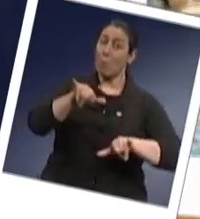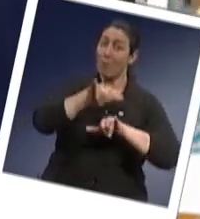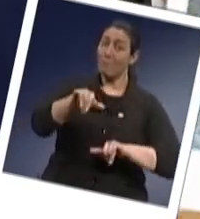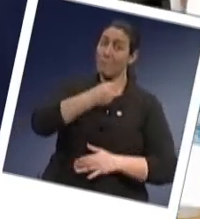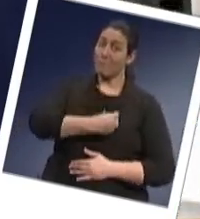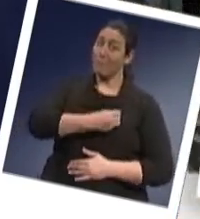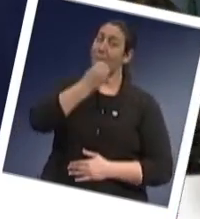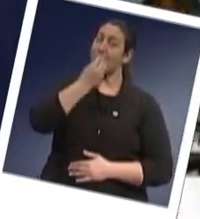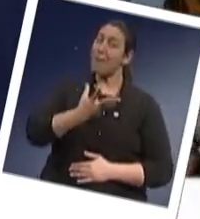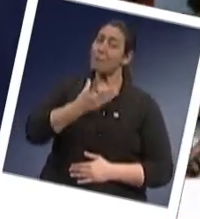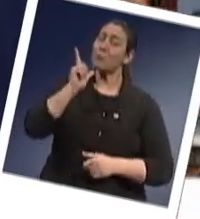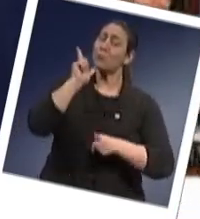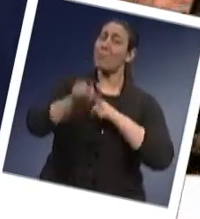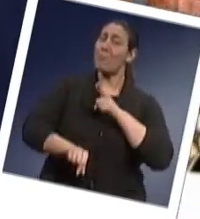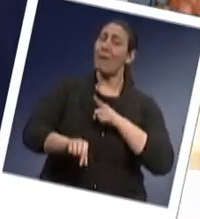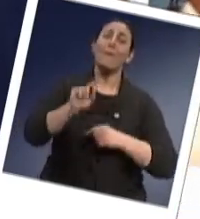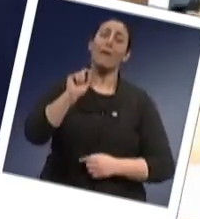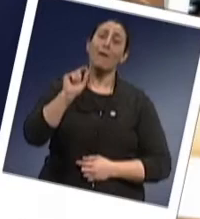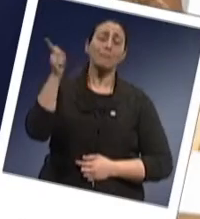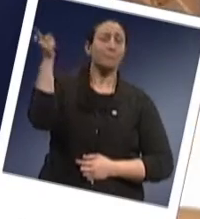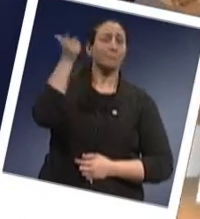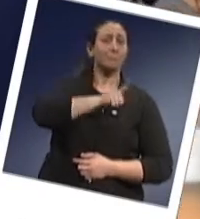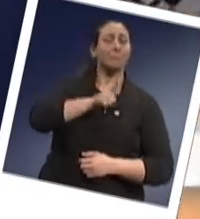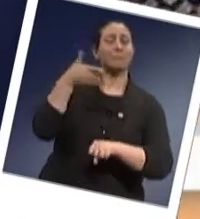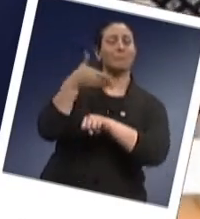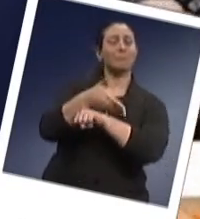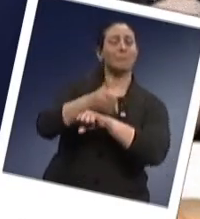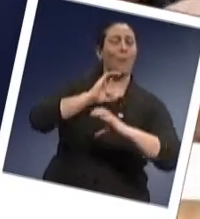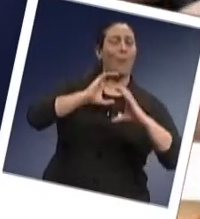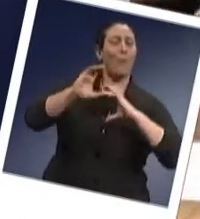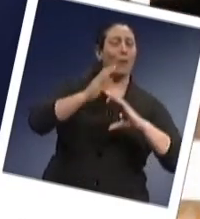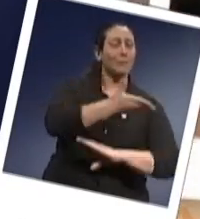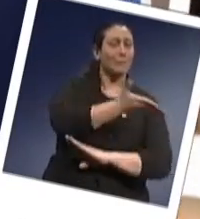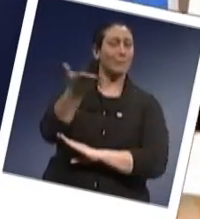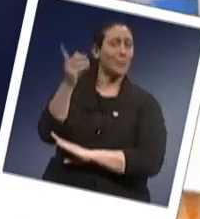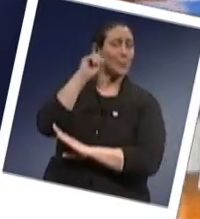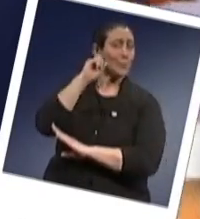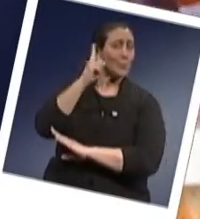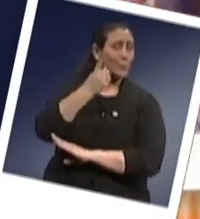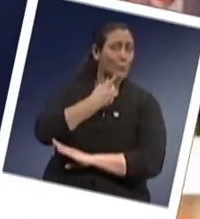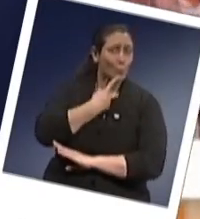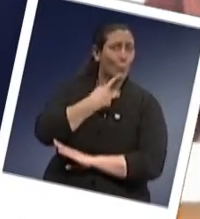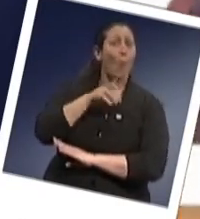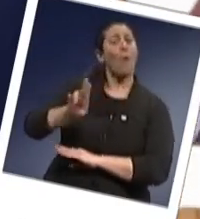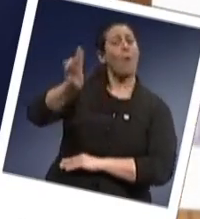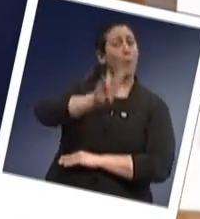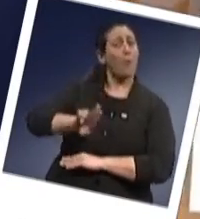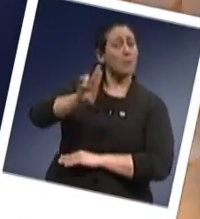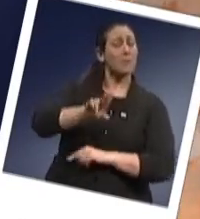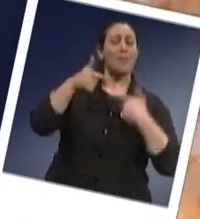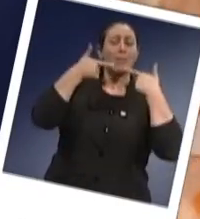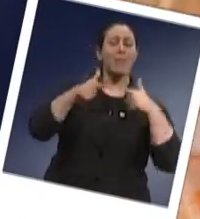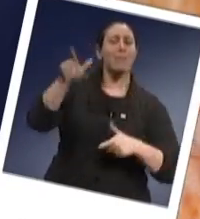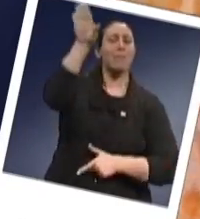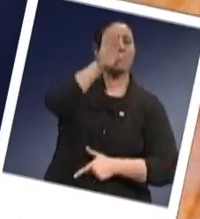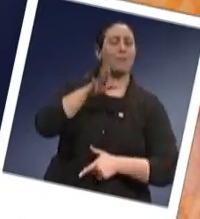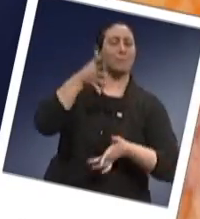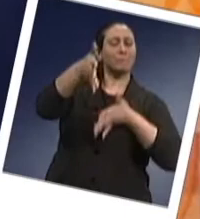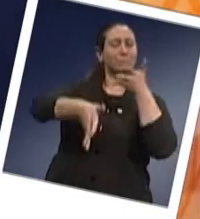superando mais um, o de promover a acessibilidade do público surdo ao nosso programa através da língua brasileira de